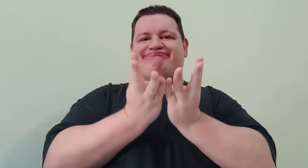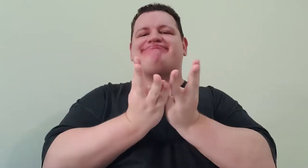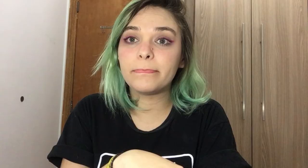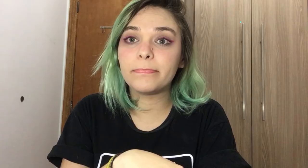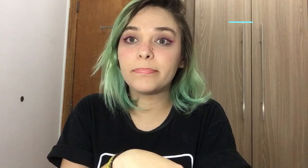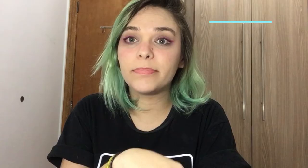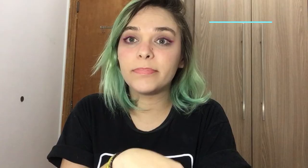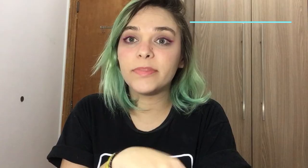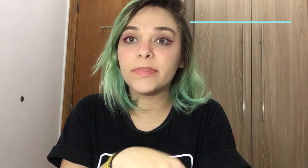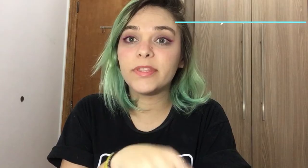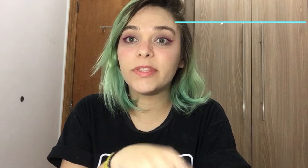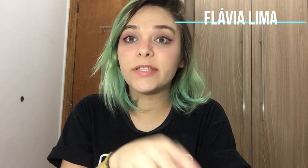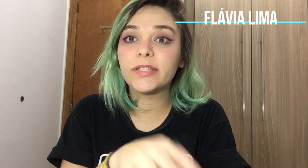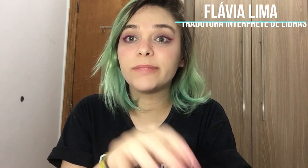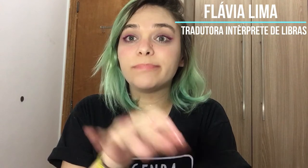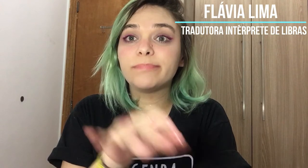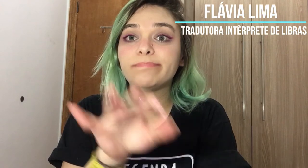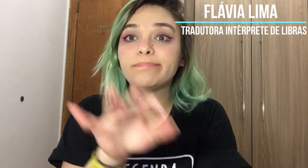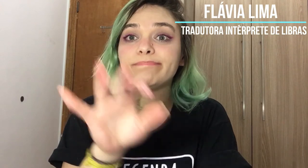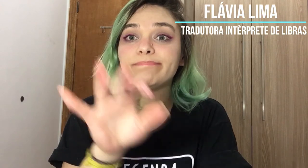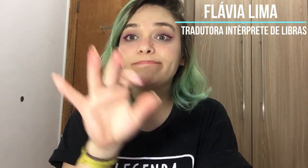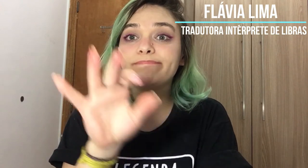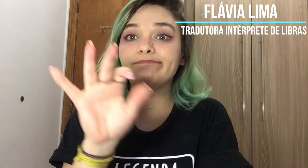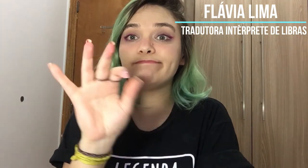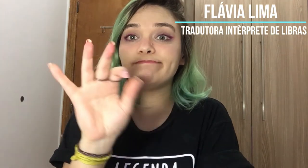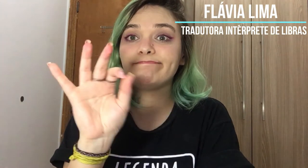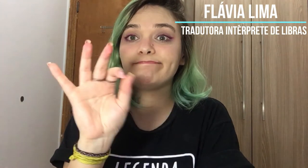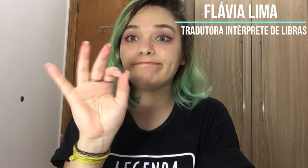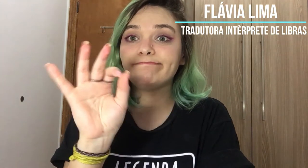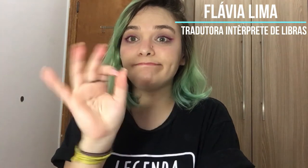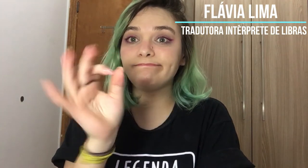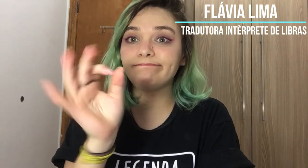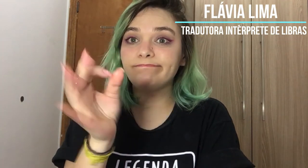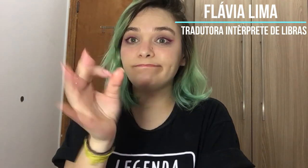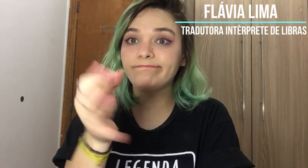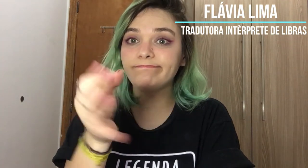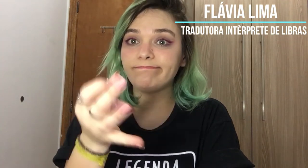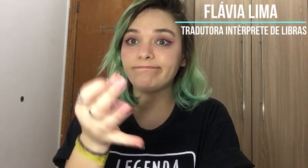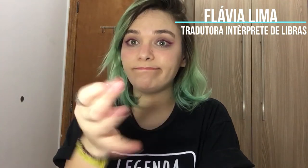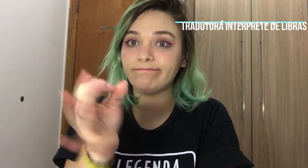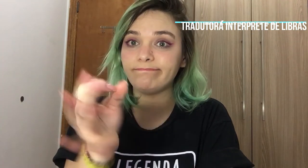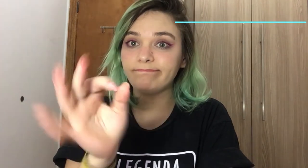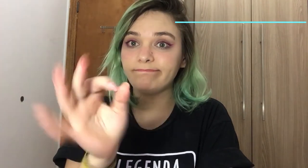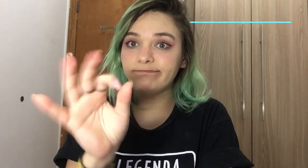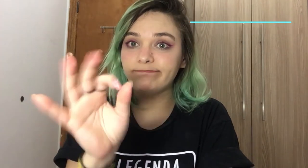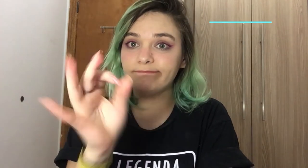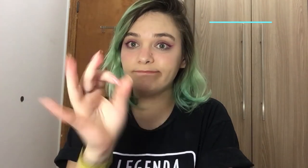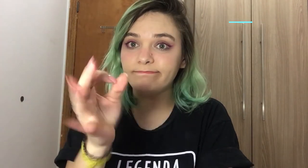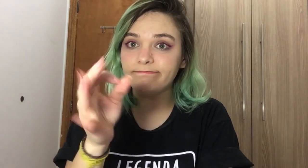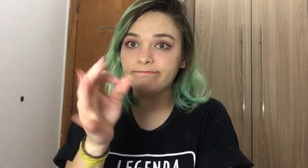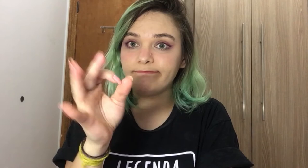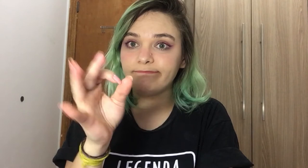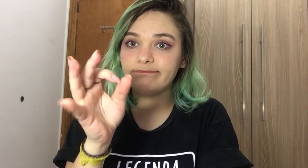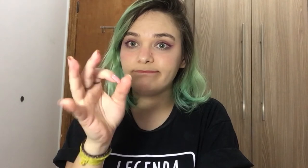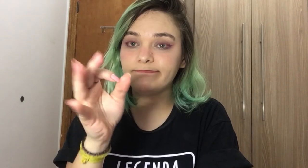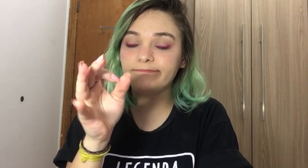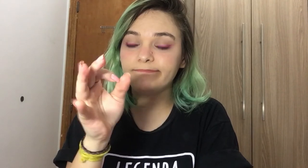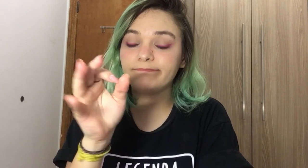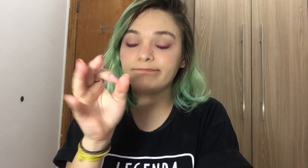quarentena. Flávia Lima, tradutora e intérprete de Libras. Mulher branca, com cabelos descoloridos e verde, usa camisa da campanha. Ela